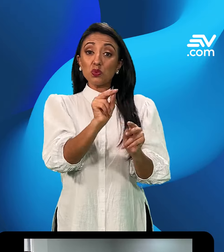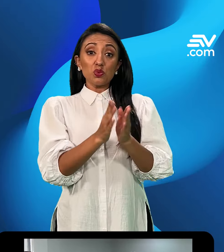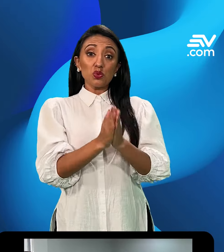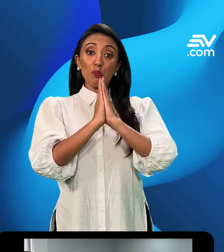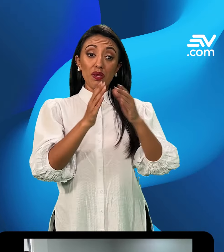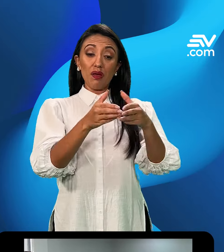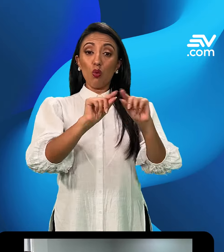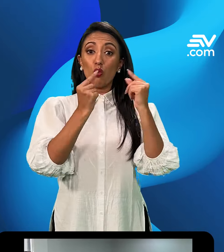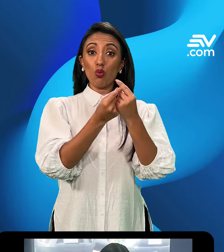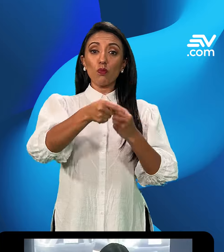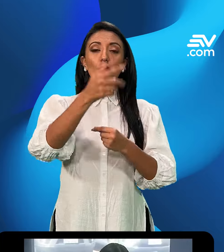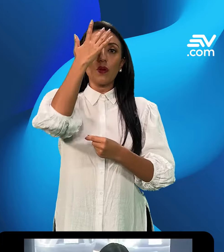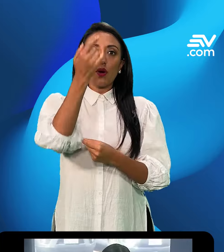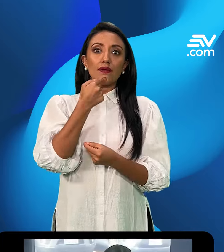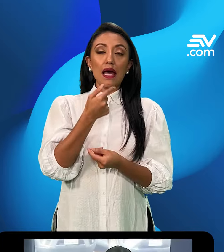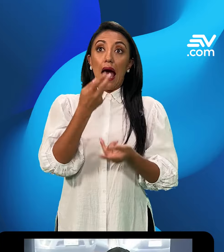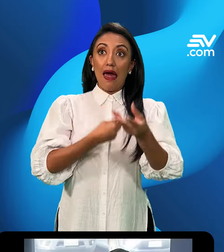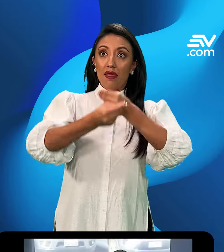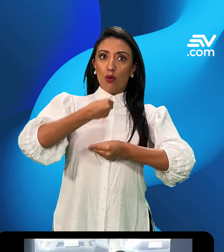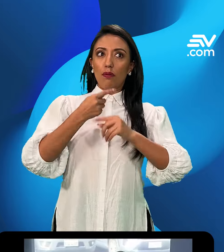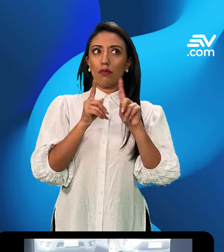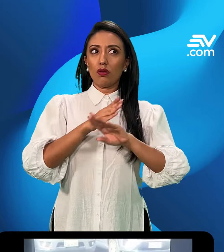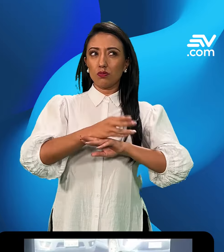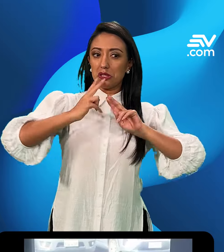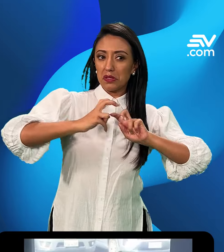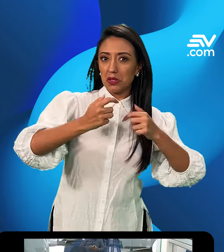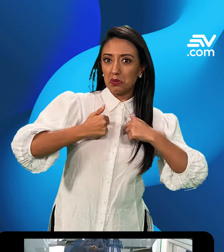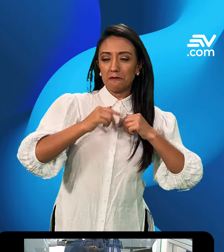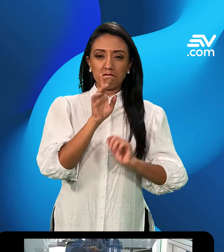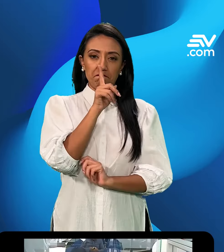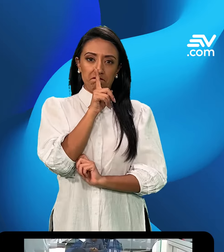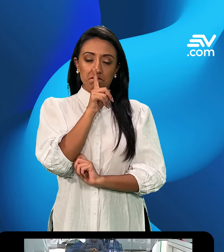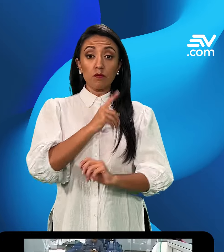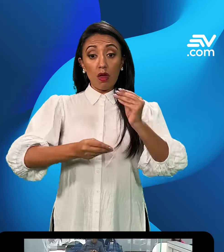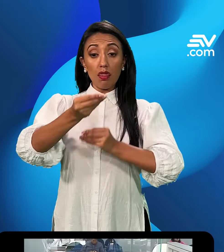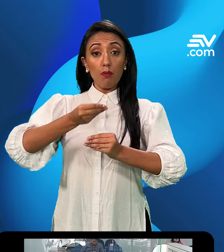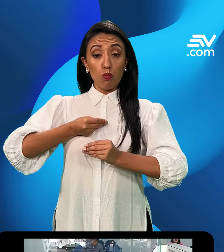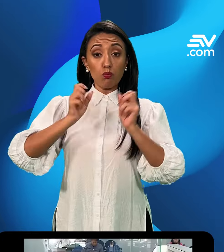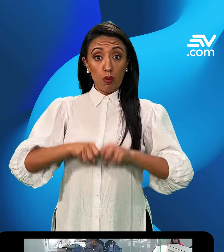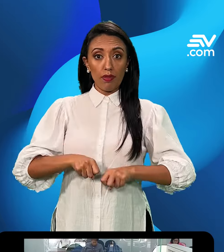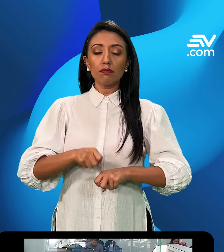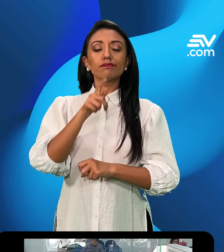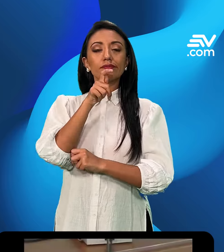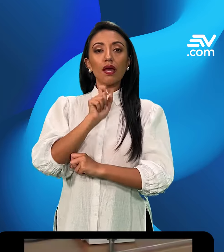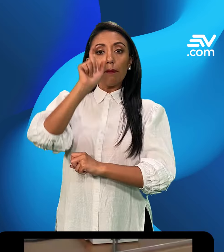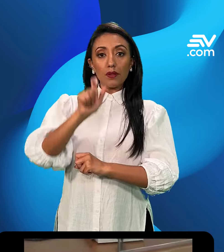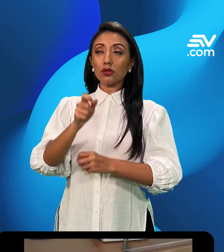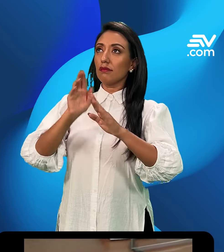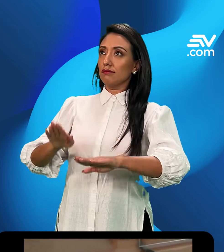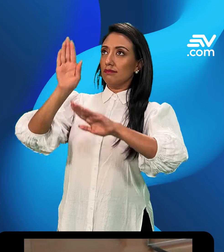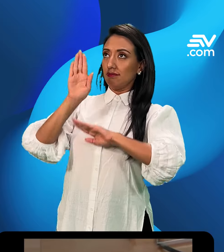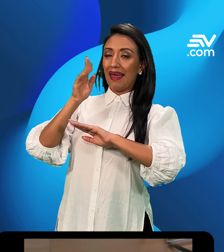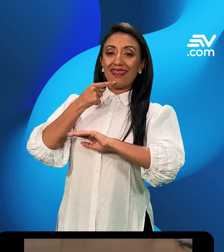solicita porque relacione el beneficio con posibles auditorías. Pueden pedir la devolución del impuesto quienes después de hacer la declaración al